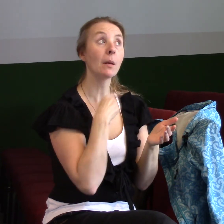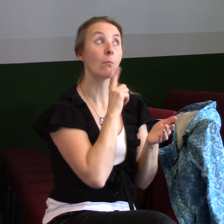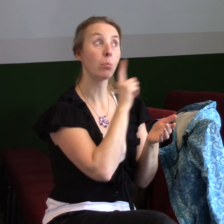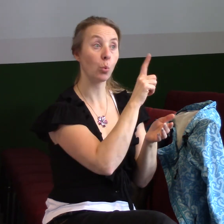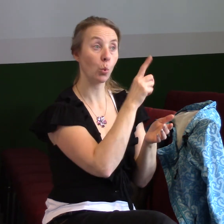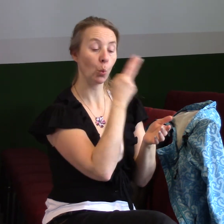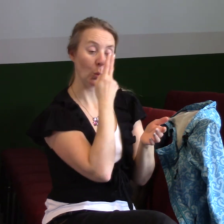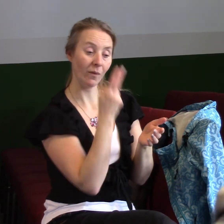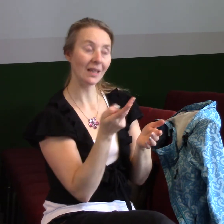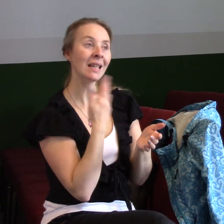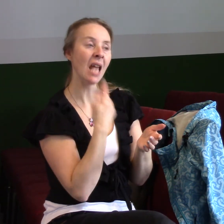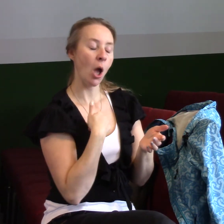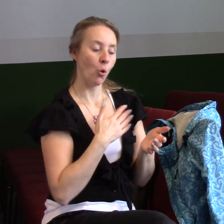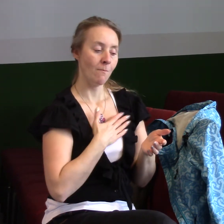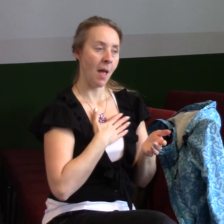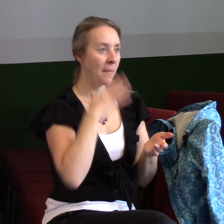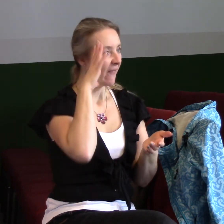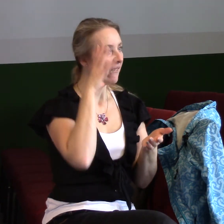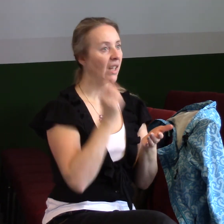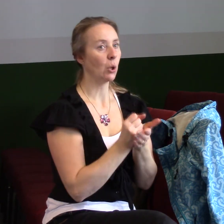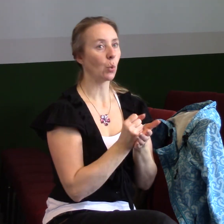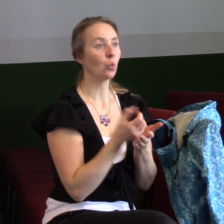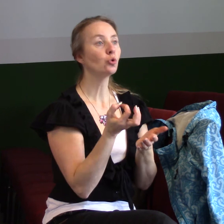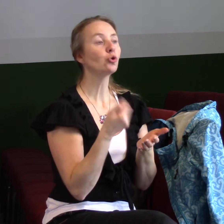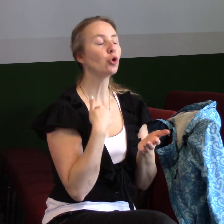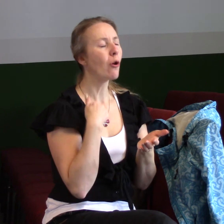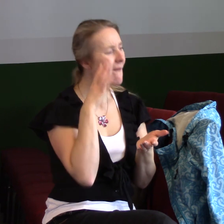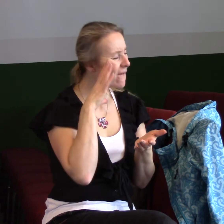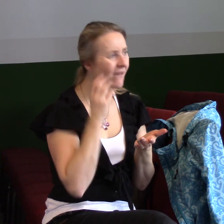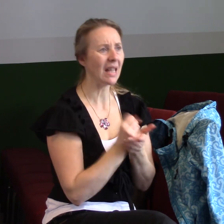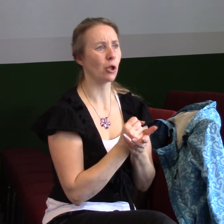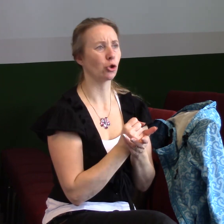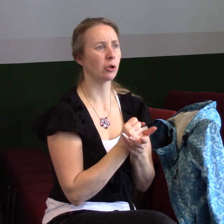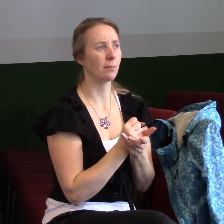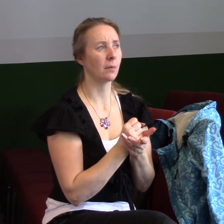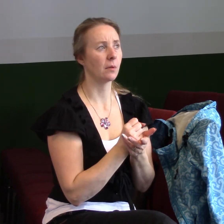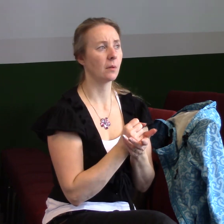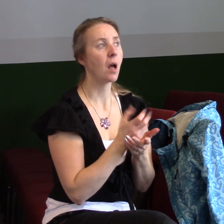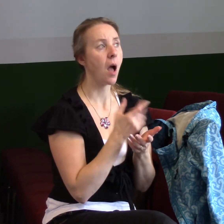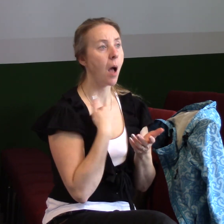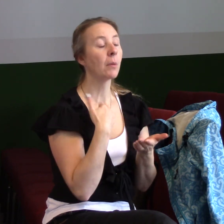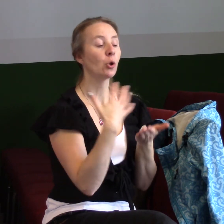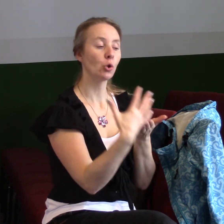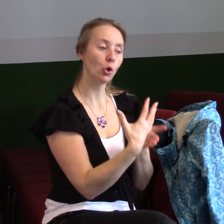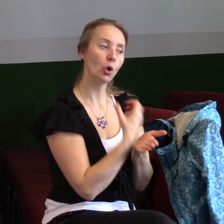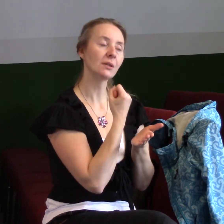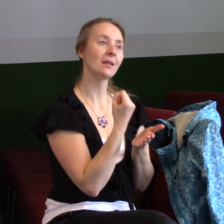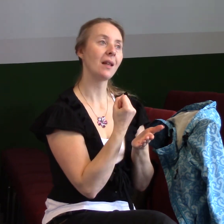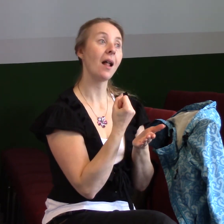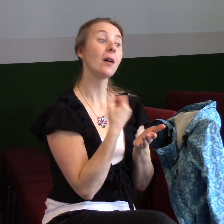Aby se ukázalo, čemu doopravdy věříme. Aby jsme dostali příležitost se dostat na to místo, kde